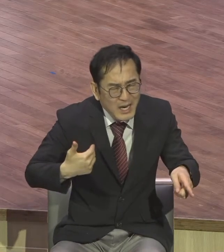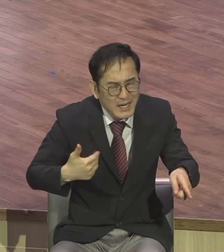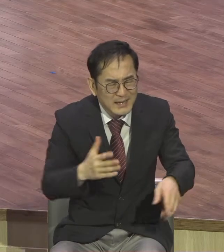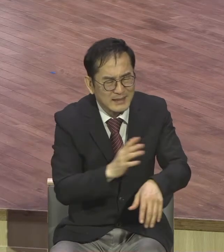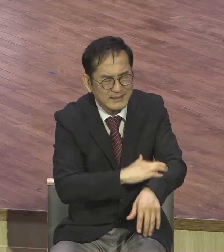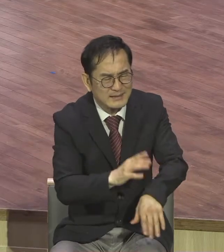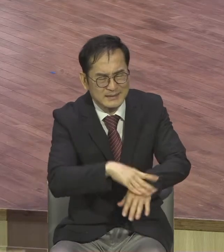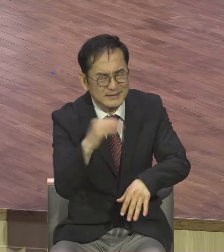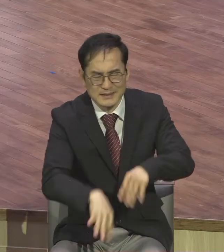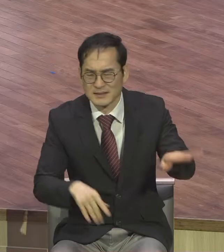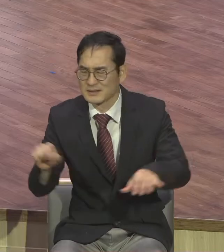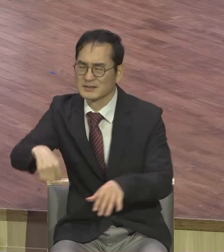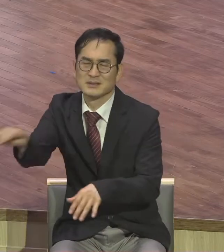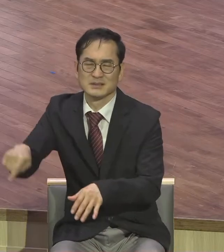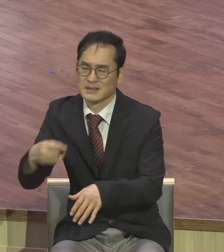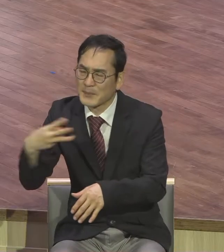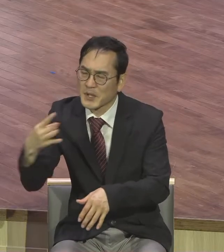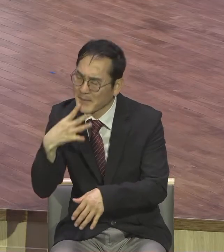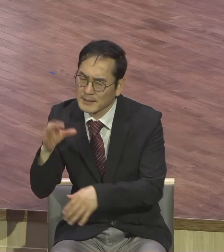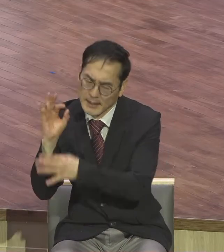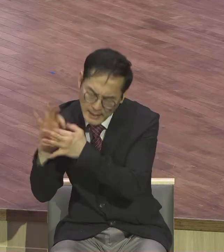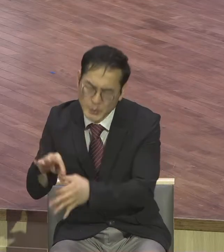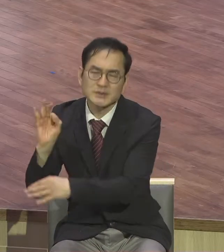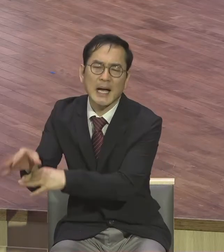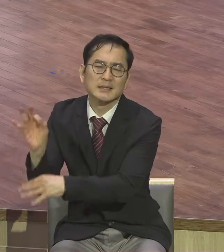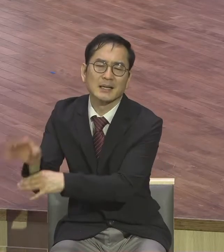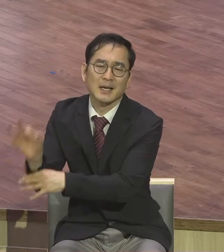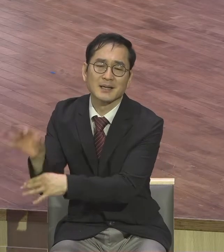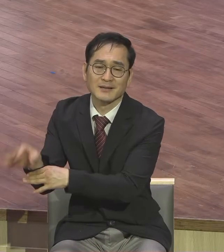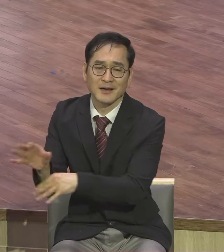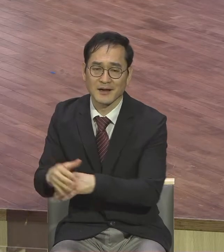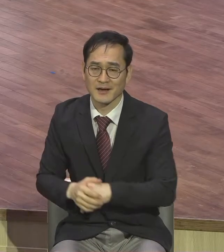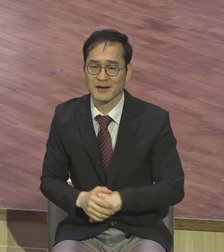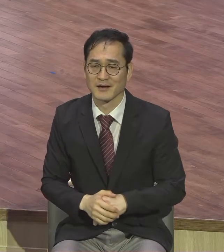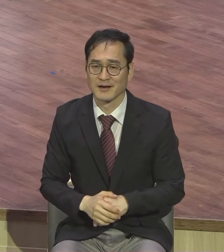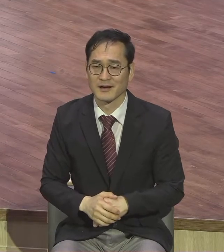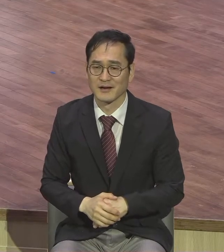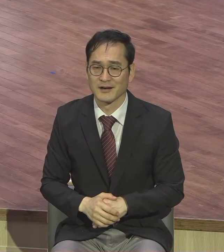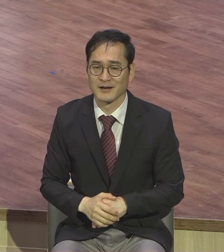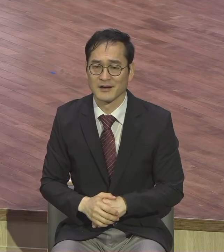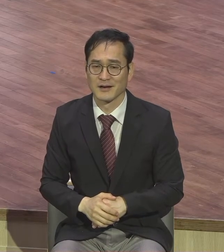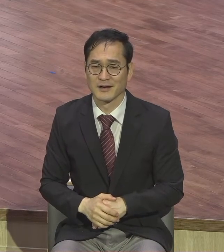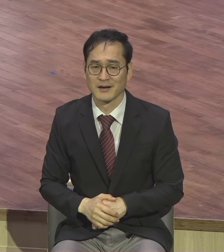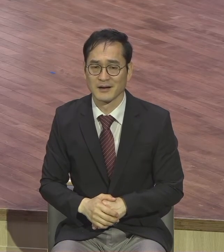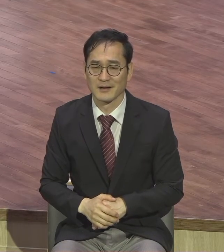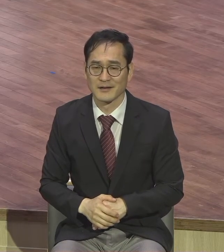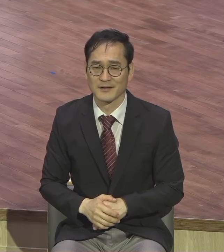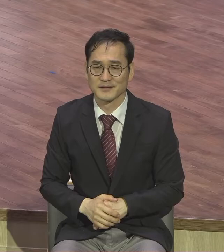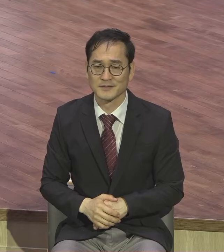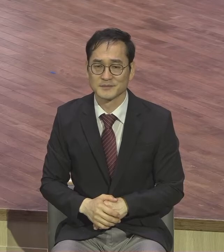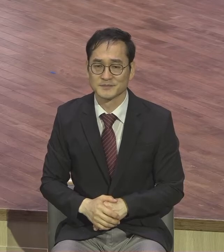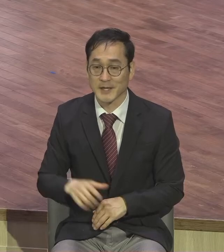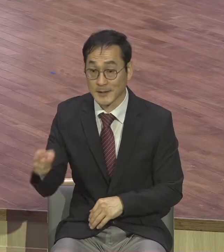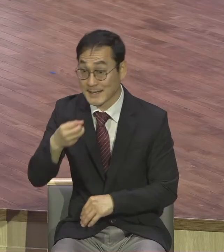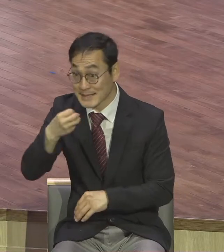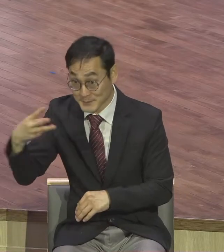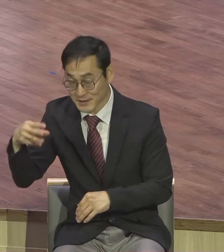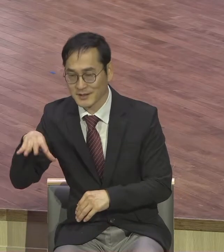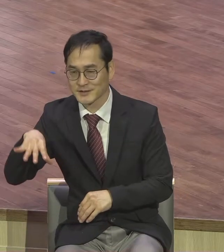요거를 어떻게 하든지 간에 신제품을 쓰도록 만드는 효과